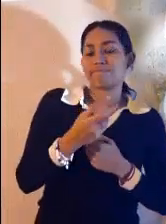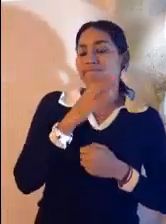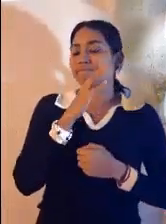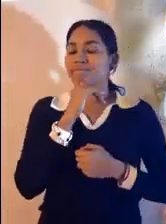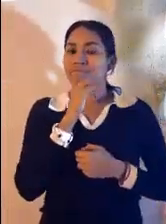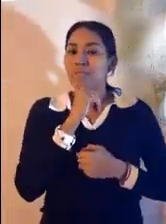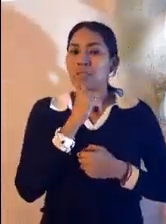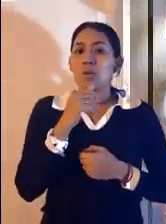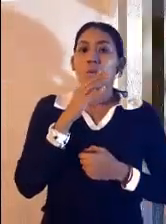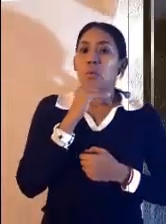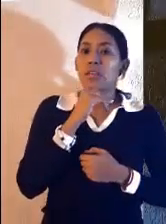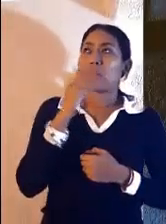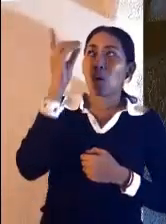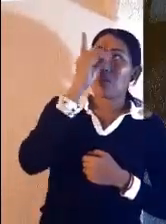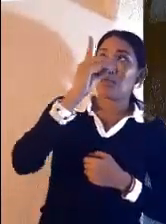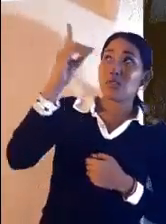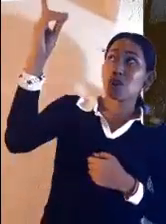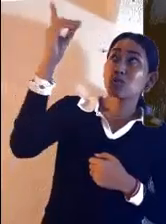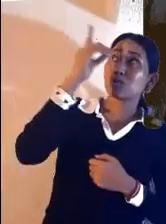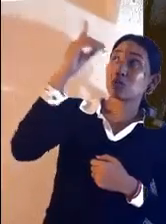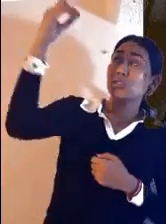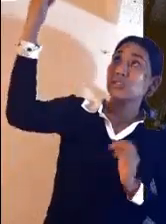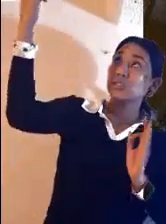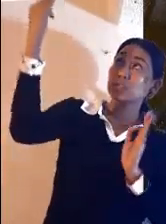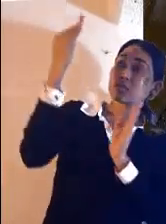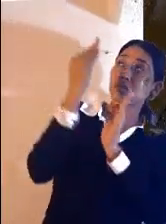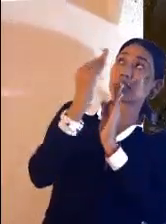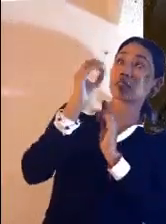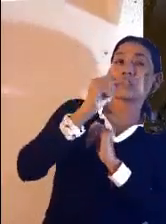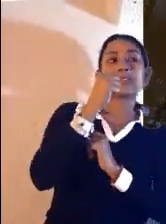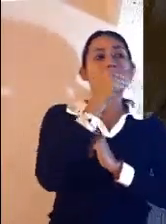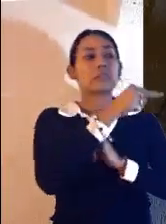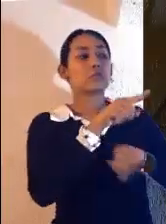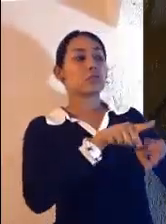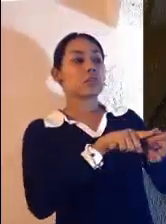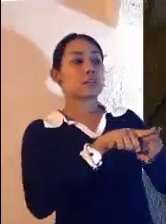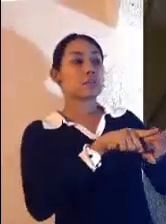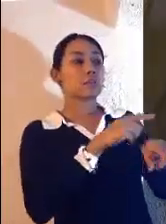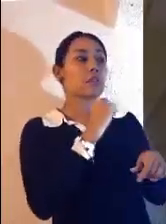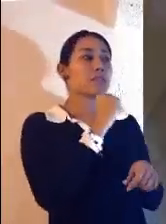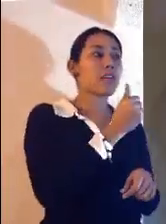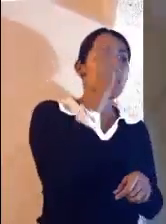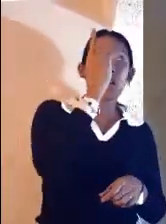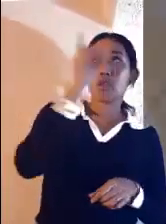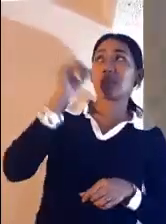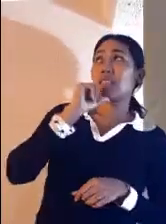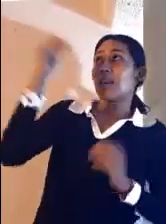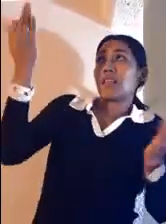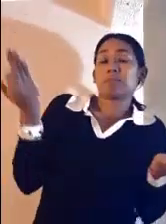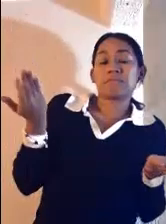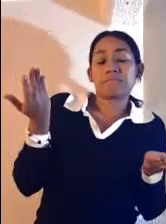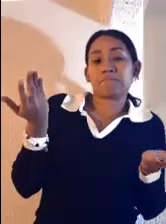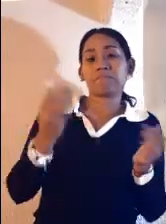Ni se acerca a Dios y tampoco se reconcilia con su hermano. La crítica de Jesús a los